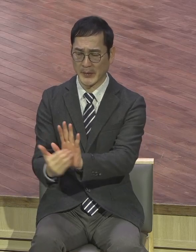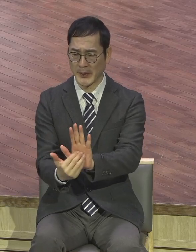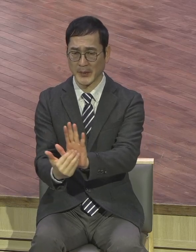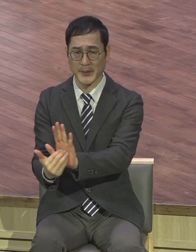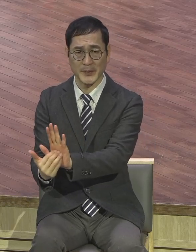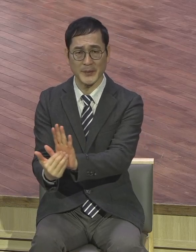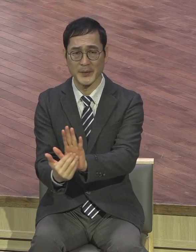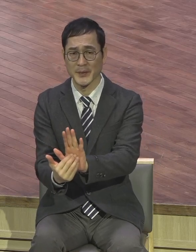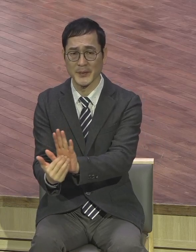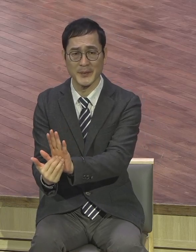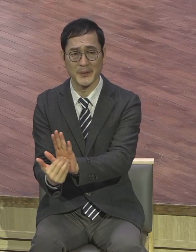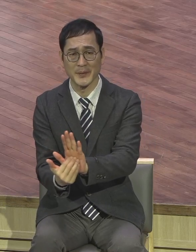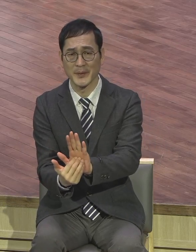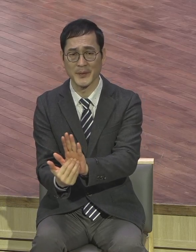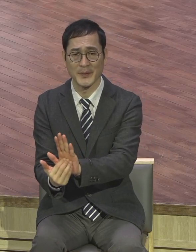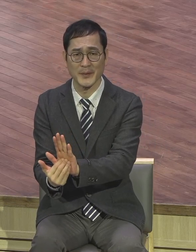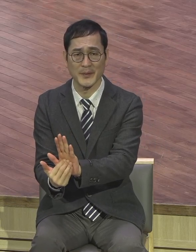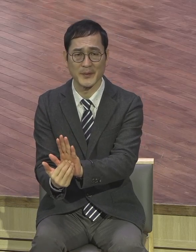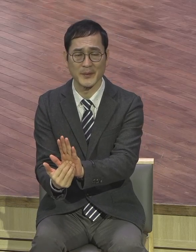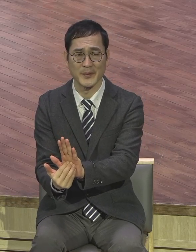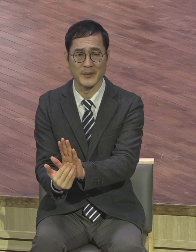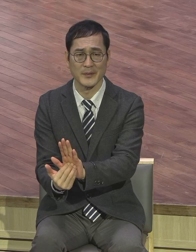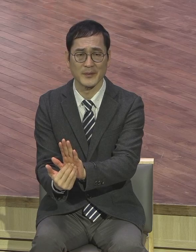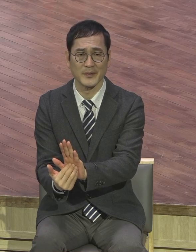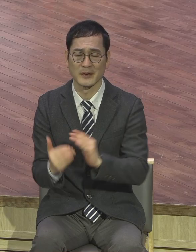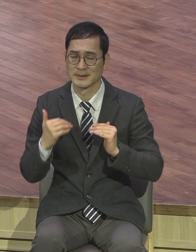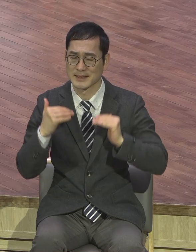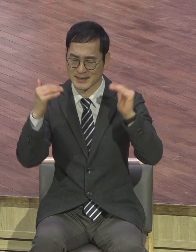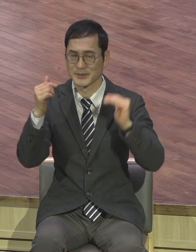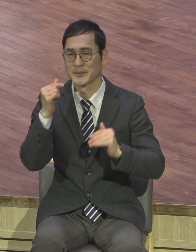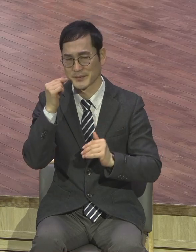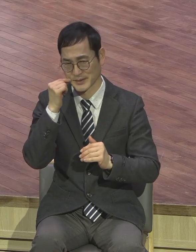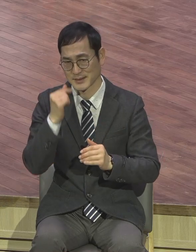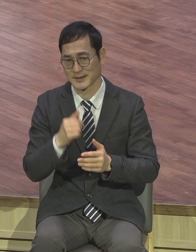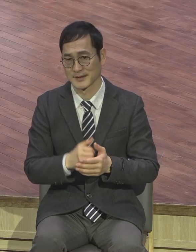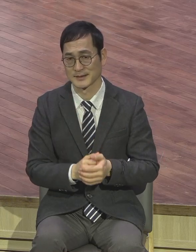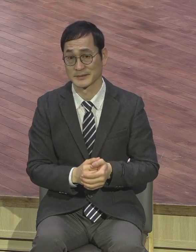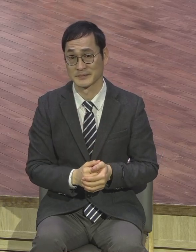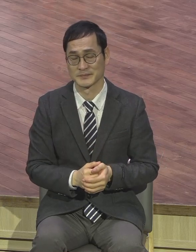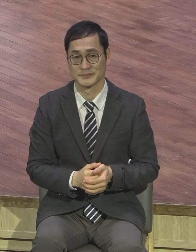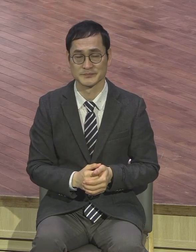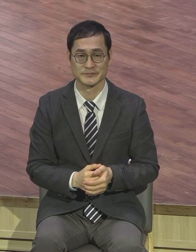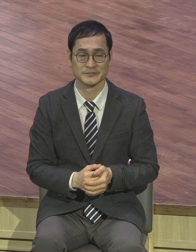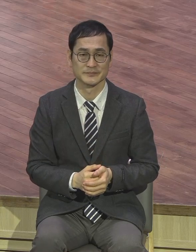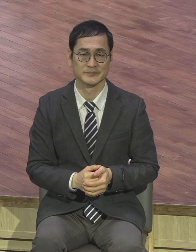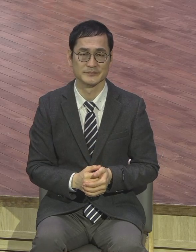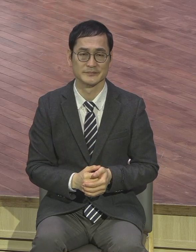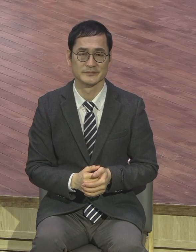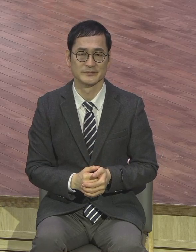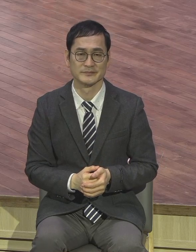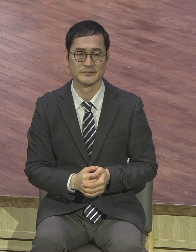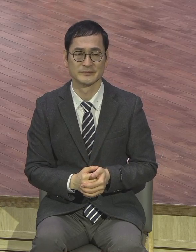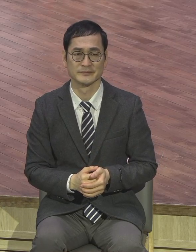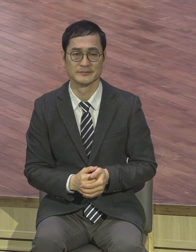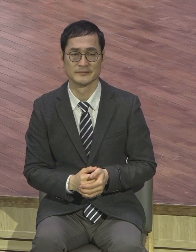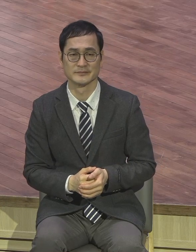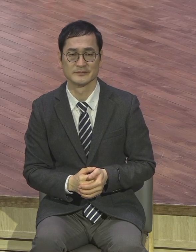다른 사람을 가슴에 품고 그거 없습니다. 다른 영혼을 위해서 기도하고 한